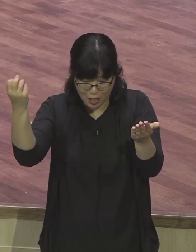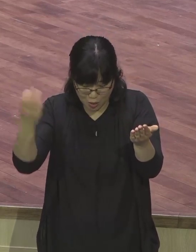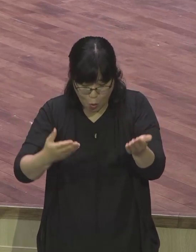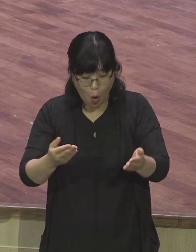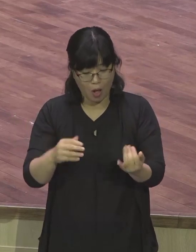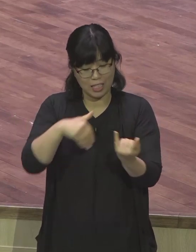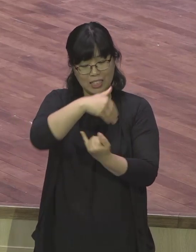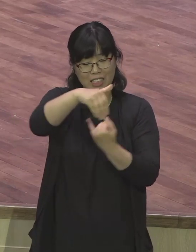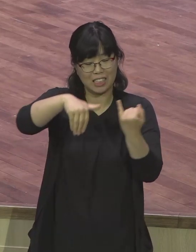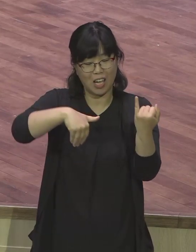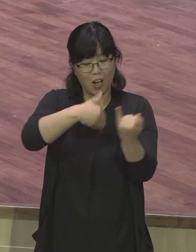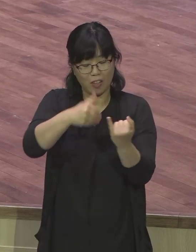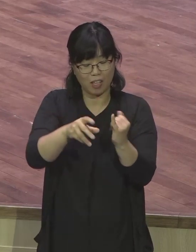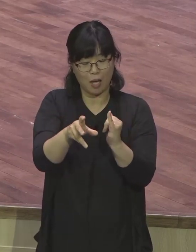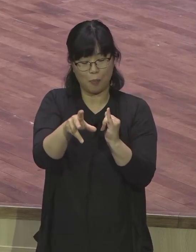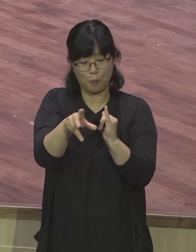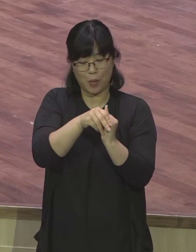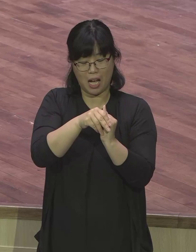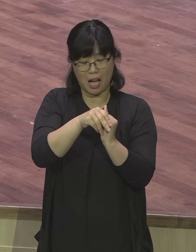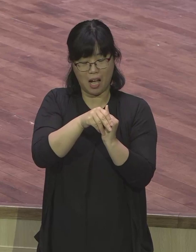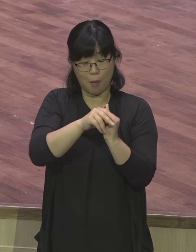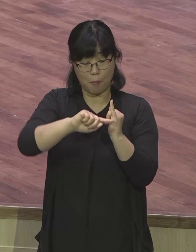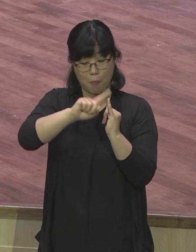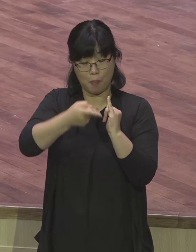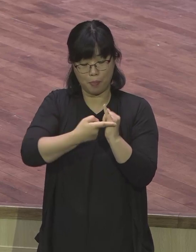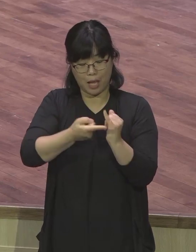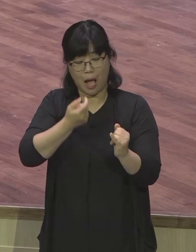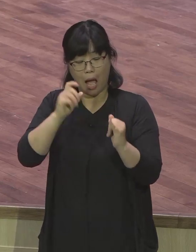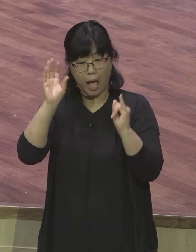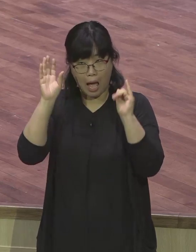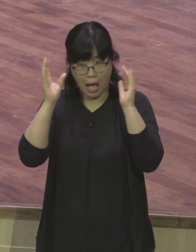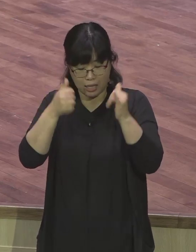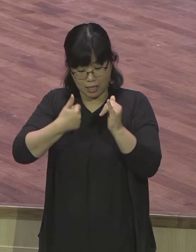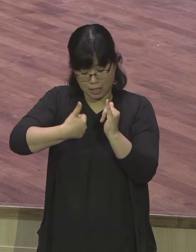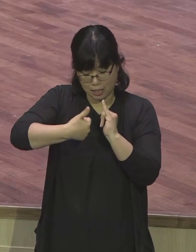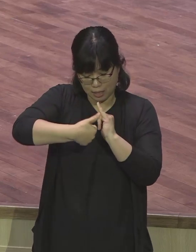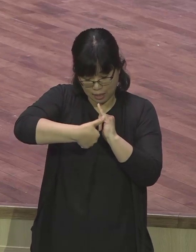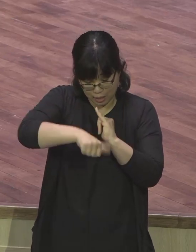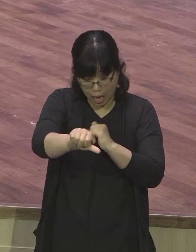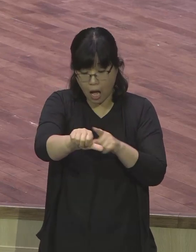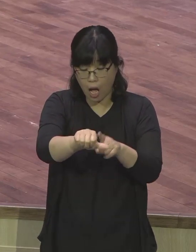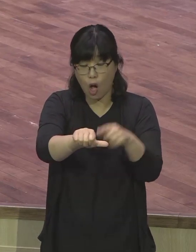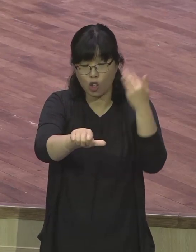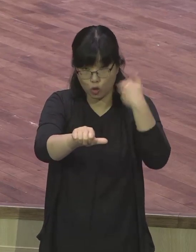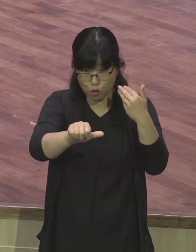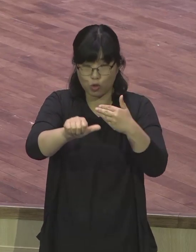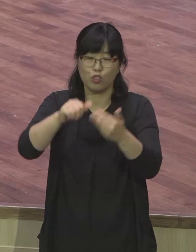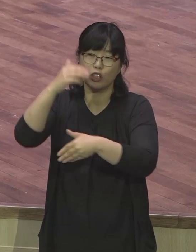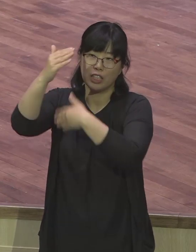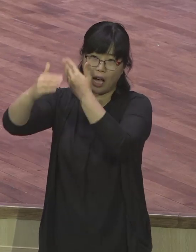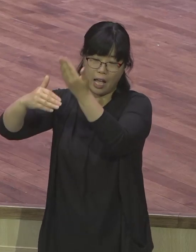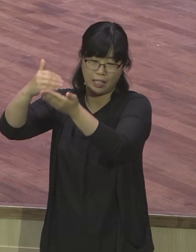인만이라고 말씀하신 분이 바로 예수님이셨다는 것을 깨닫게 된 사건인 것입니다